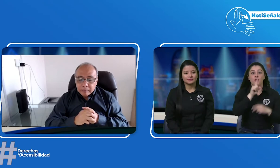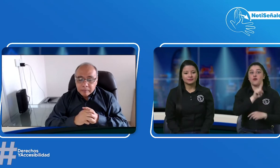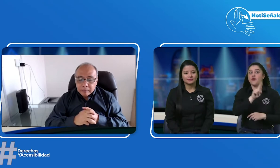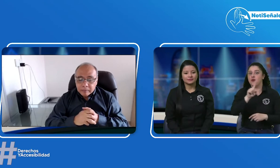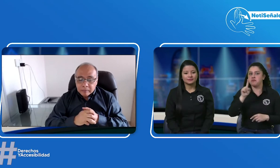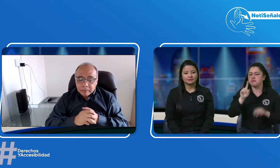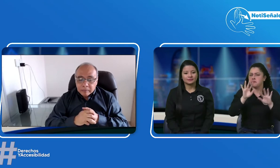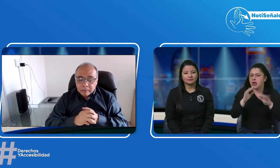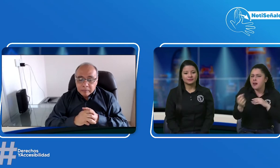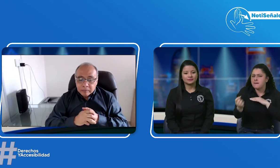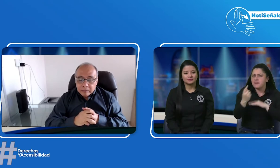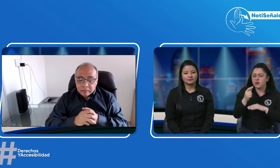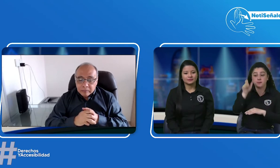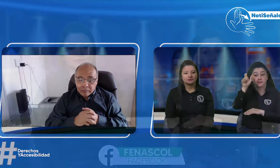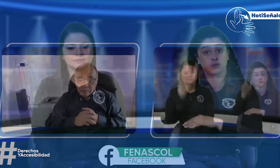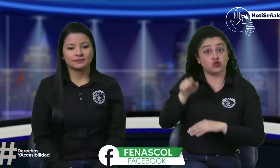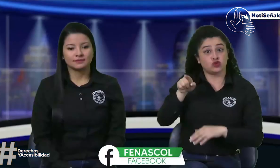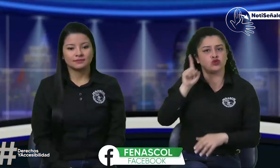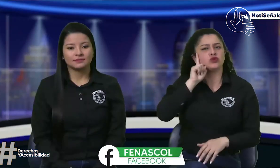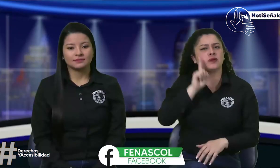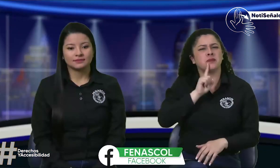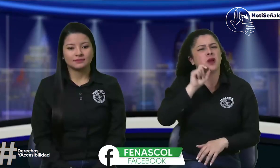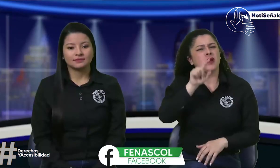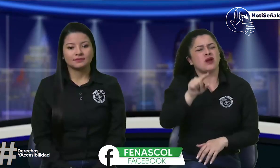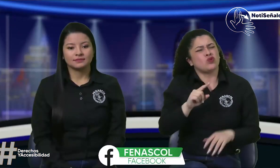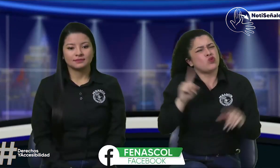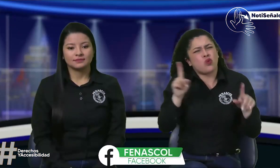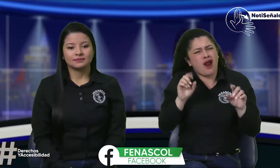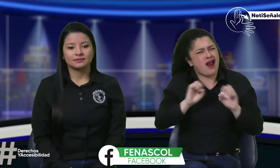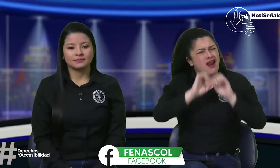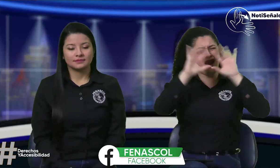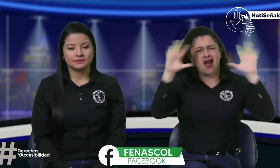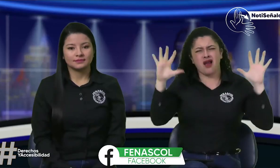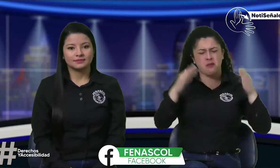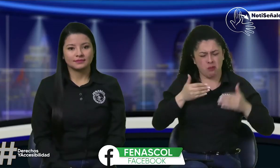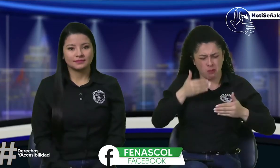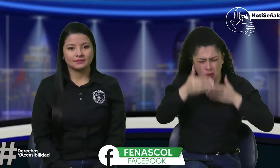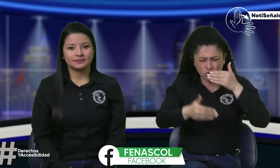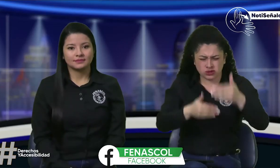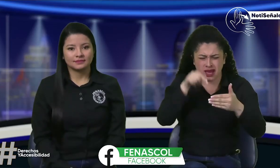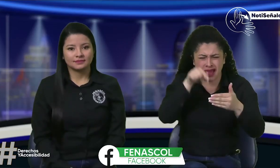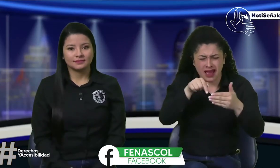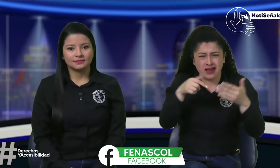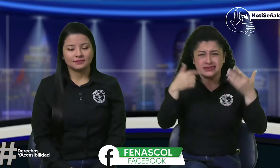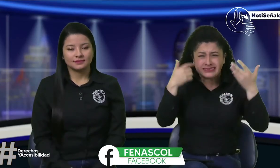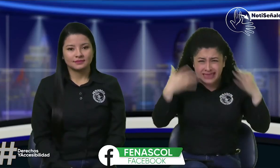ahorita en estos momentos son 111 personas que nos están viendo y las personas nos preguntan